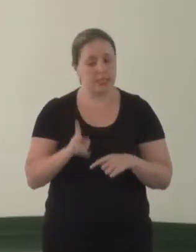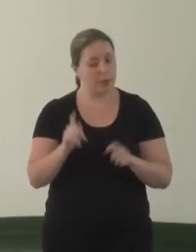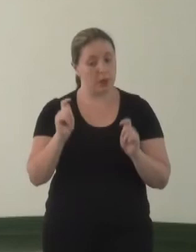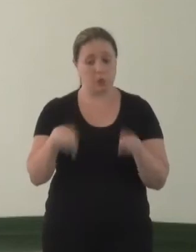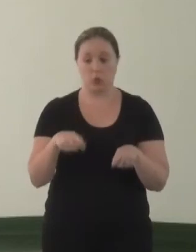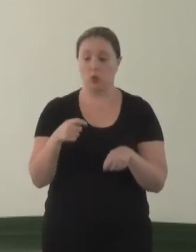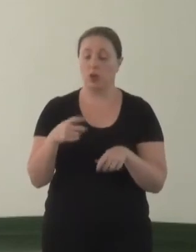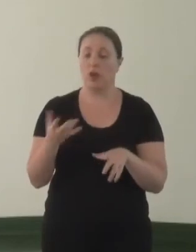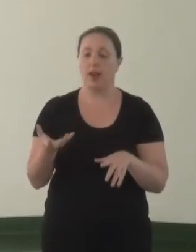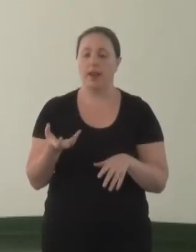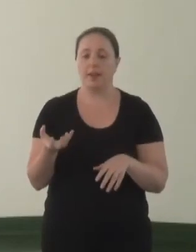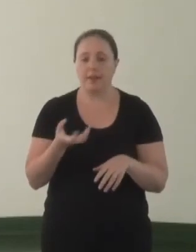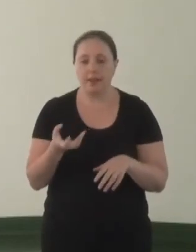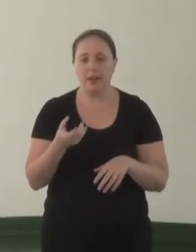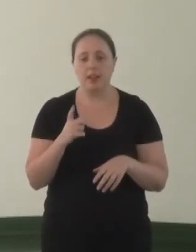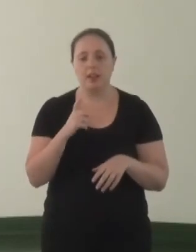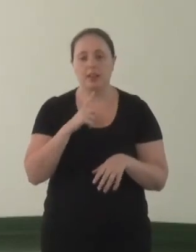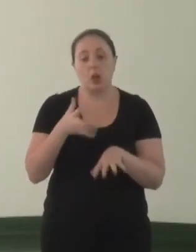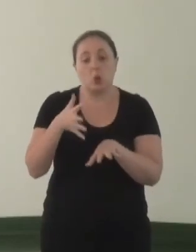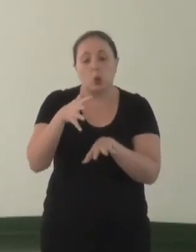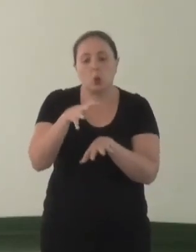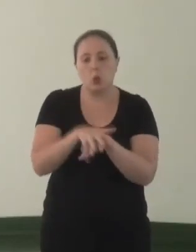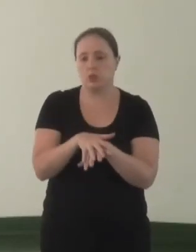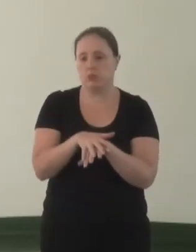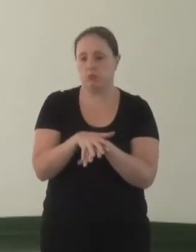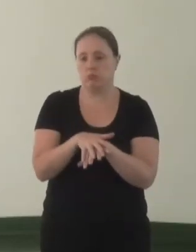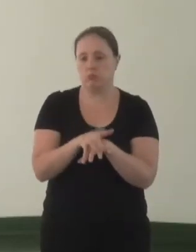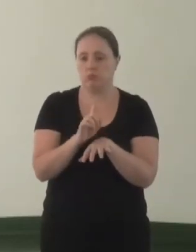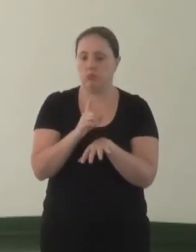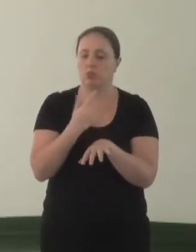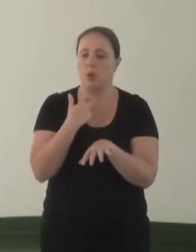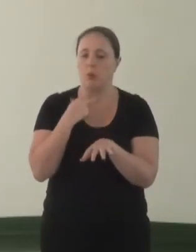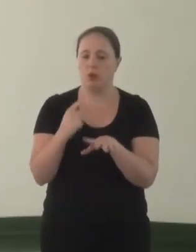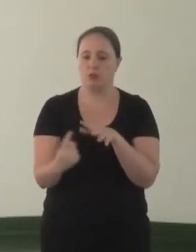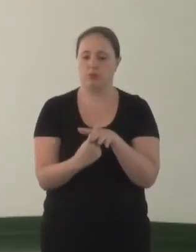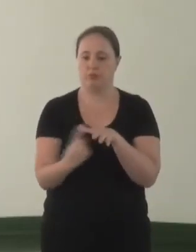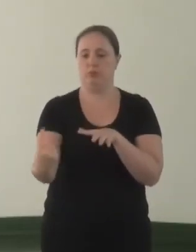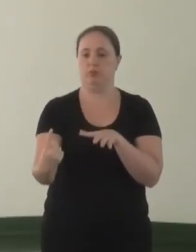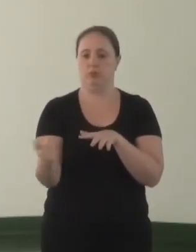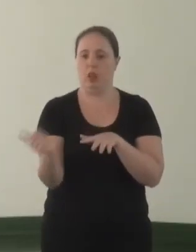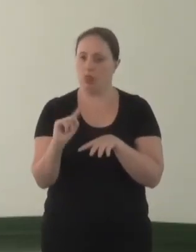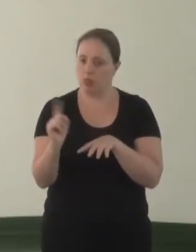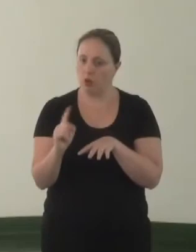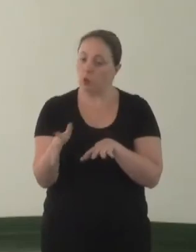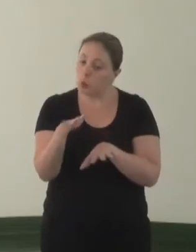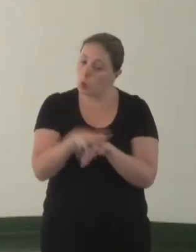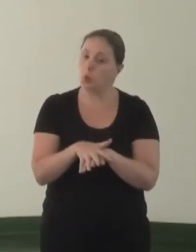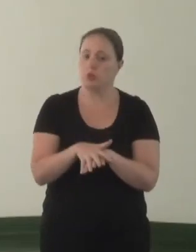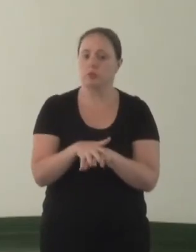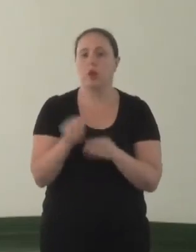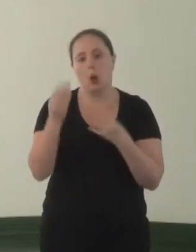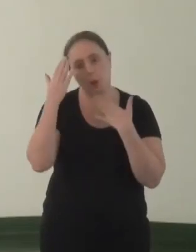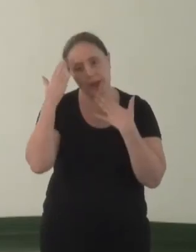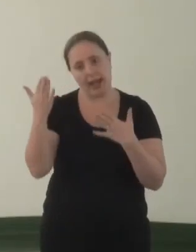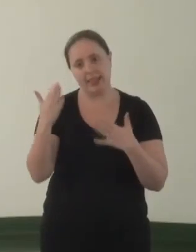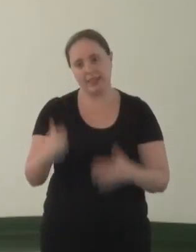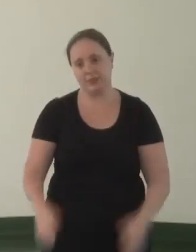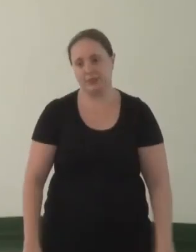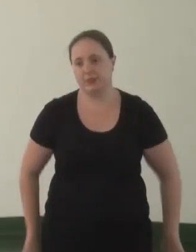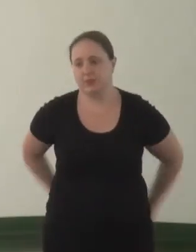procurar ter a inclusão, não a exclusão, né? Como era uma cultura anterior. Muito obrigada.